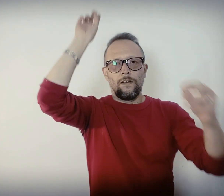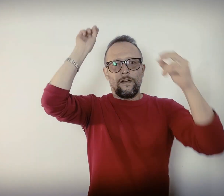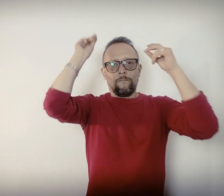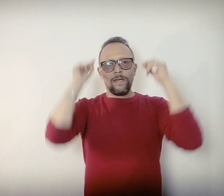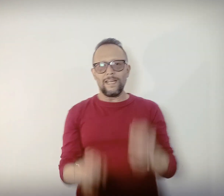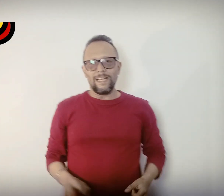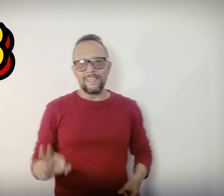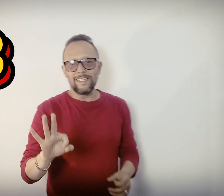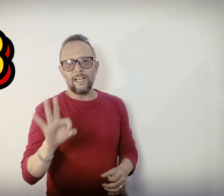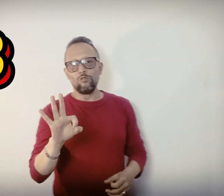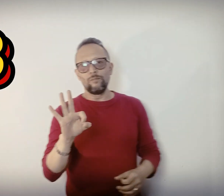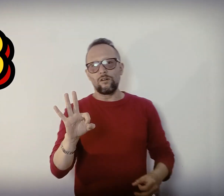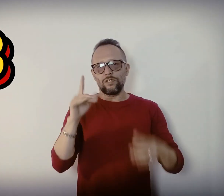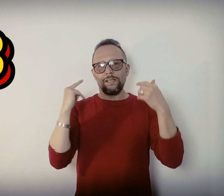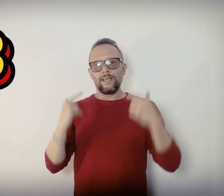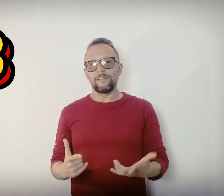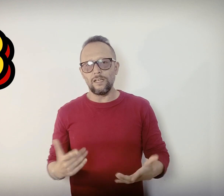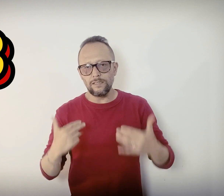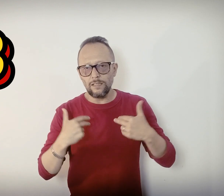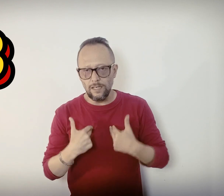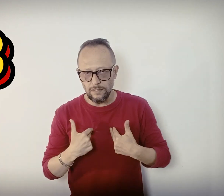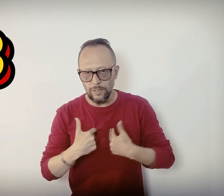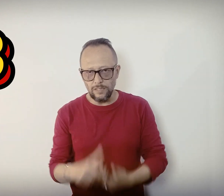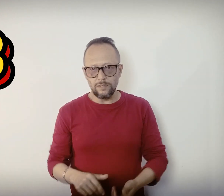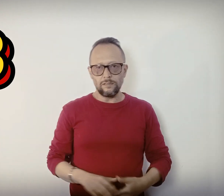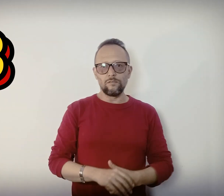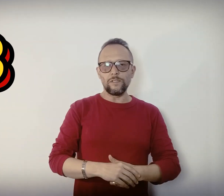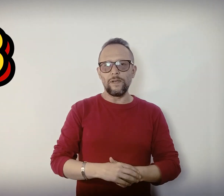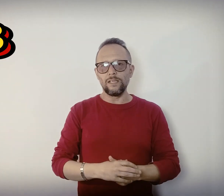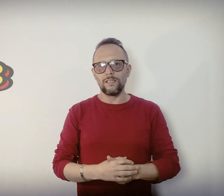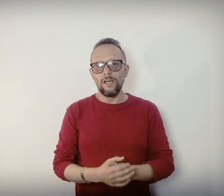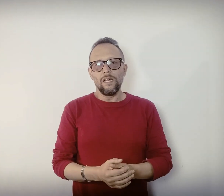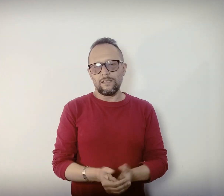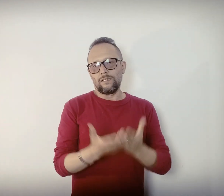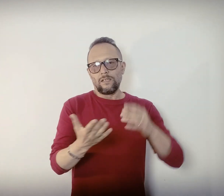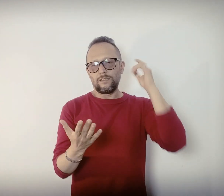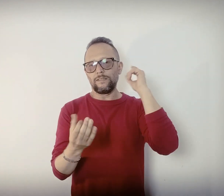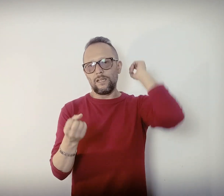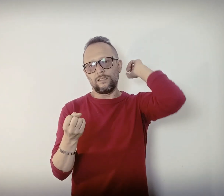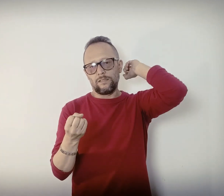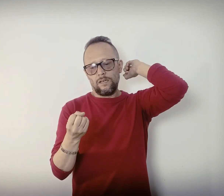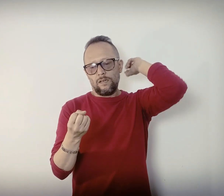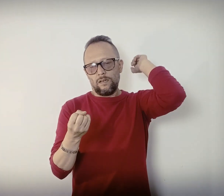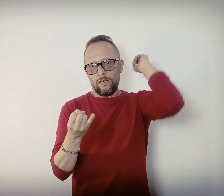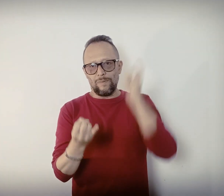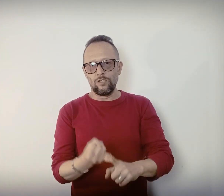bien, la tercera y última cosa de esta lista, de esta mi lista, según mi experiencia es, si ya tienes la pasión,